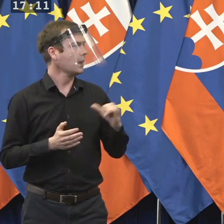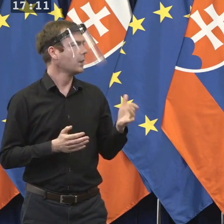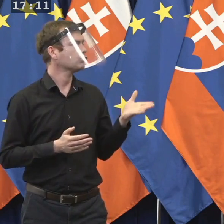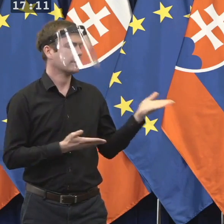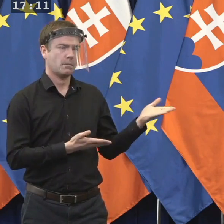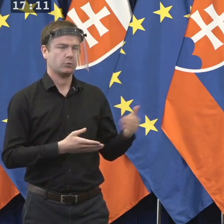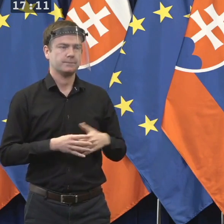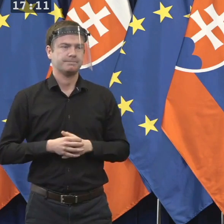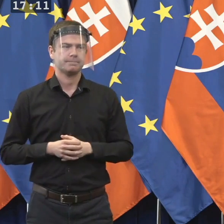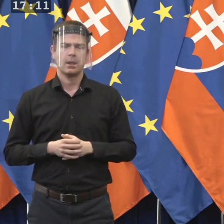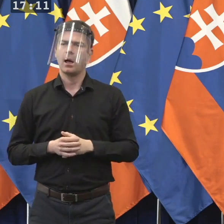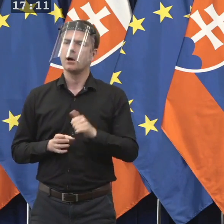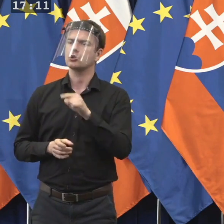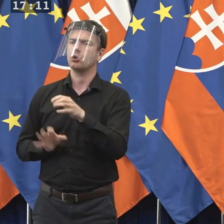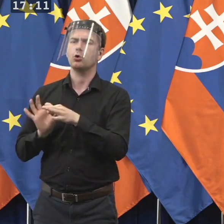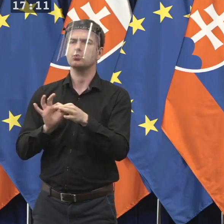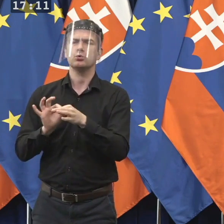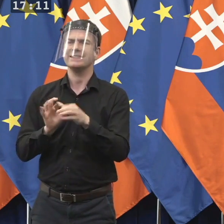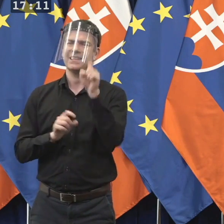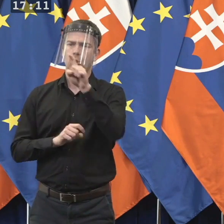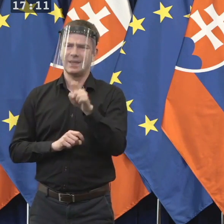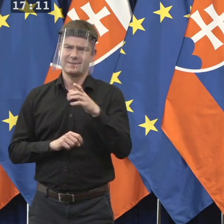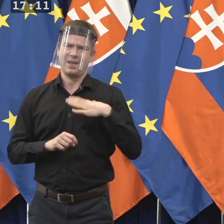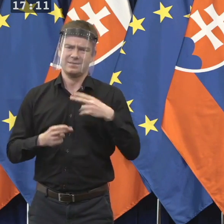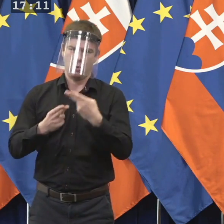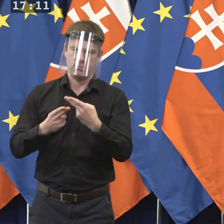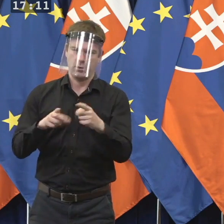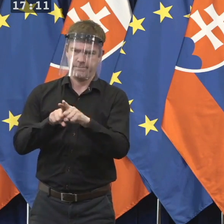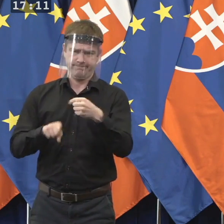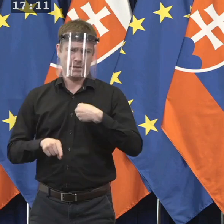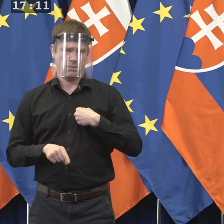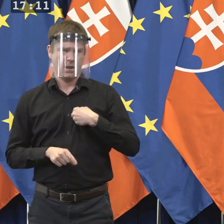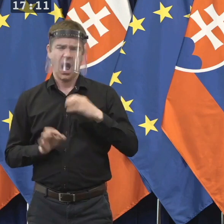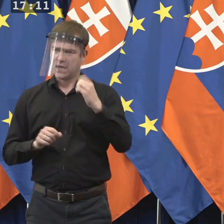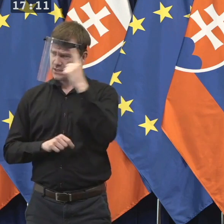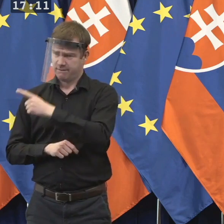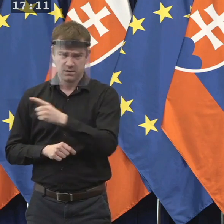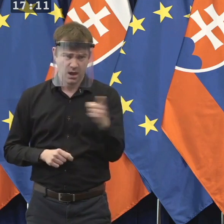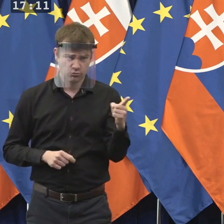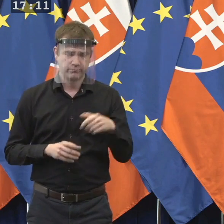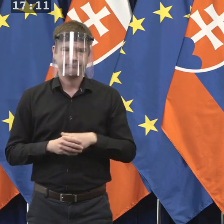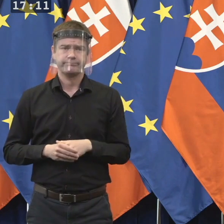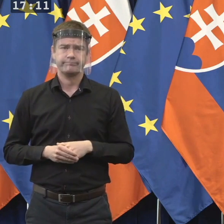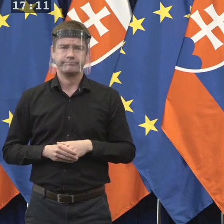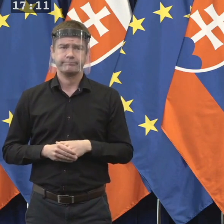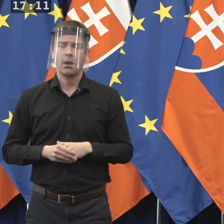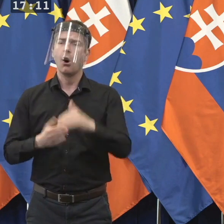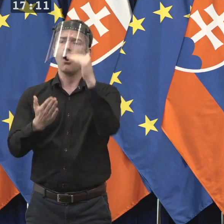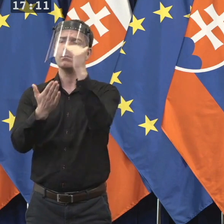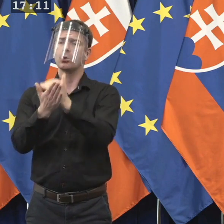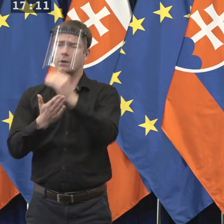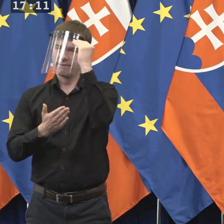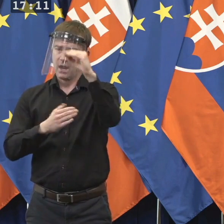doplnil. K tejto otázke teda ešte reagovala ja. Ako iste viete, áno, v programu o vyhlásení vlády, ktoré